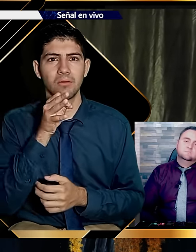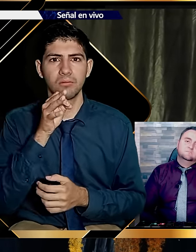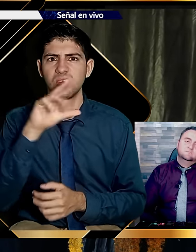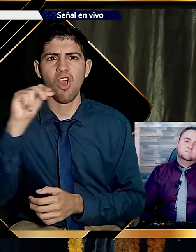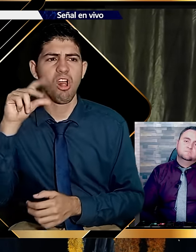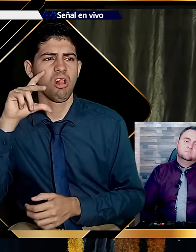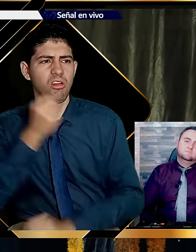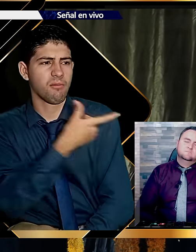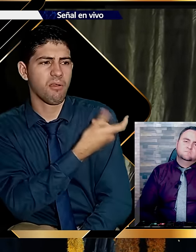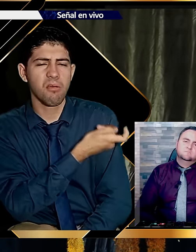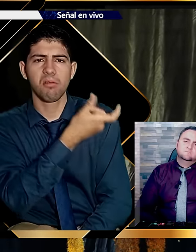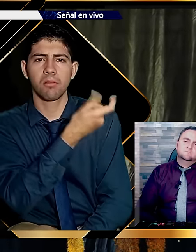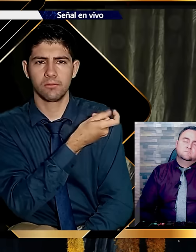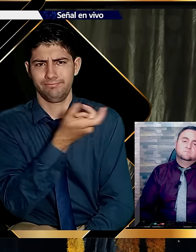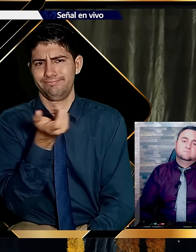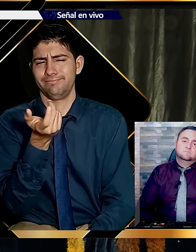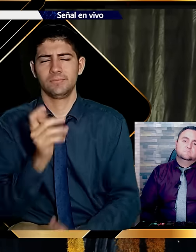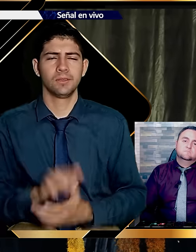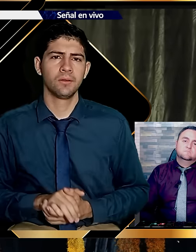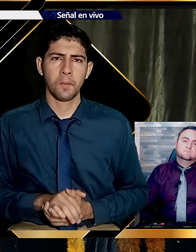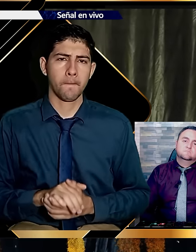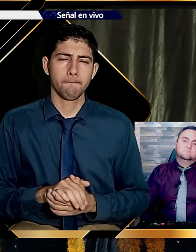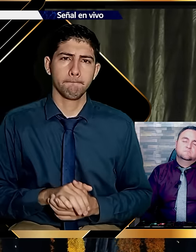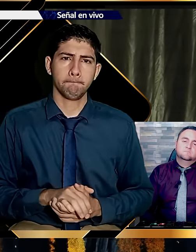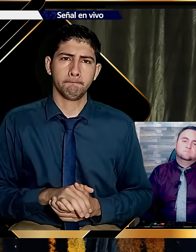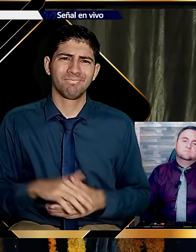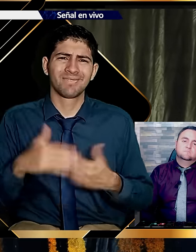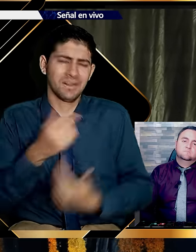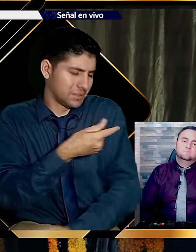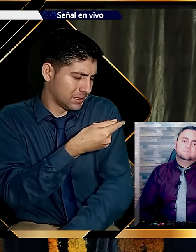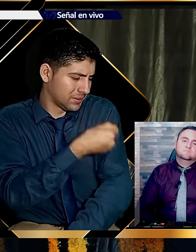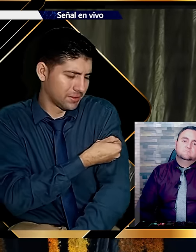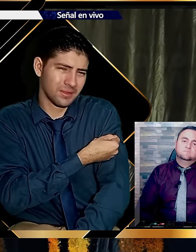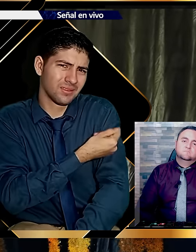levantaron doctrinas. Pero yo quiero decirle. No. A usted no le van a poner el chip.